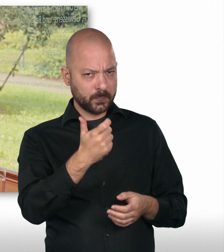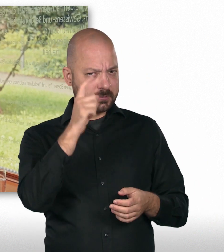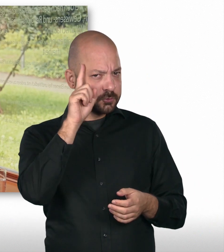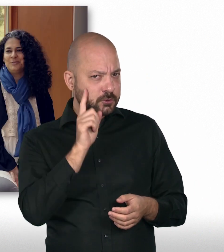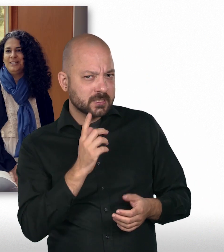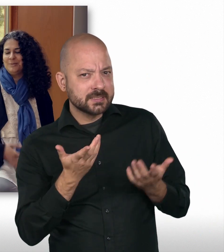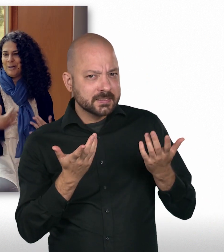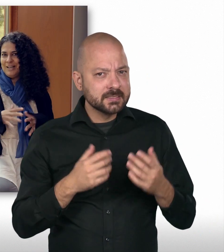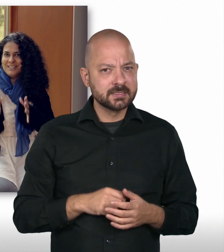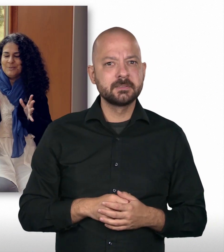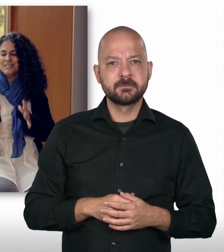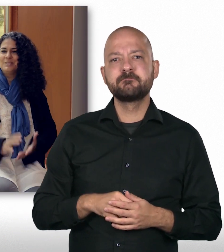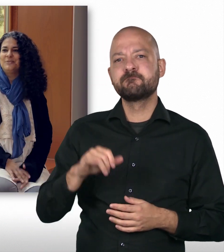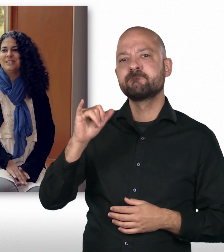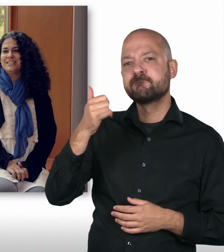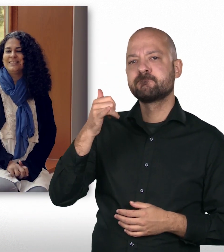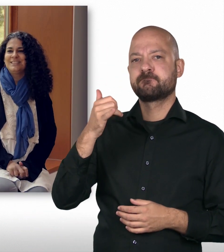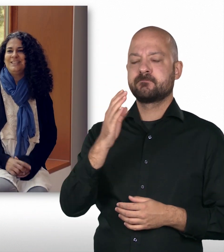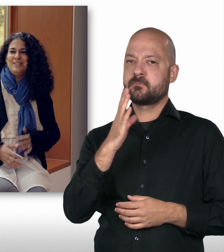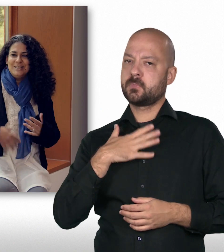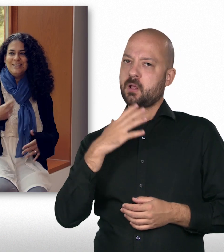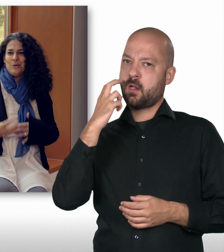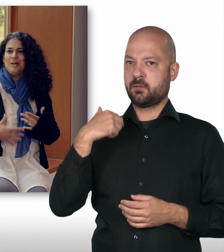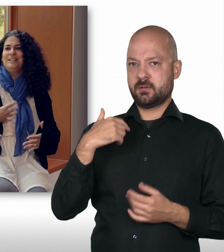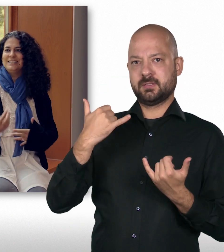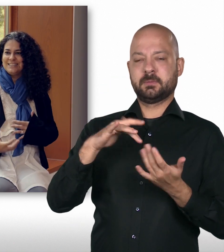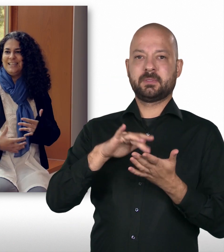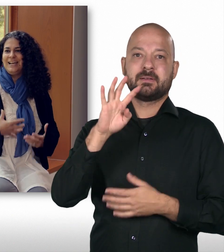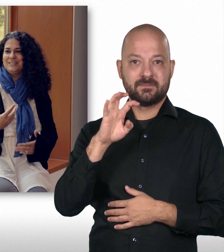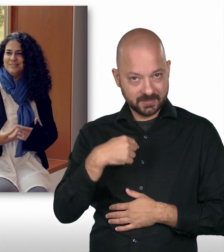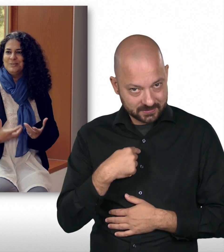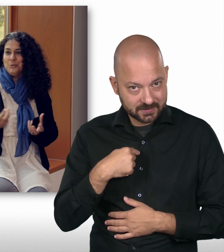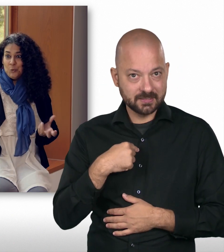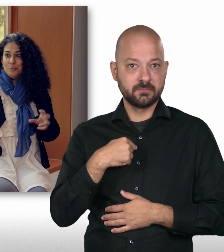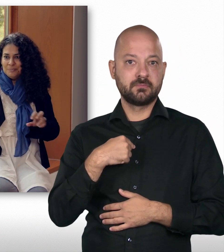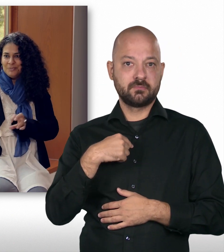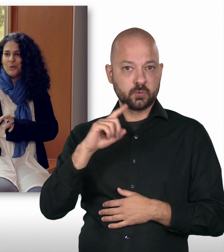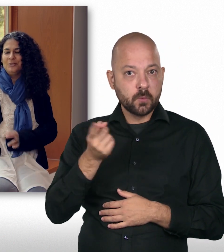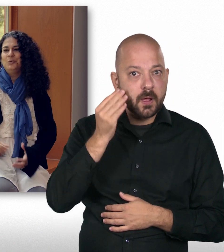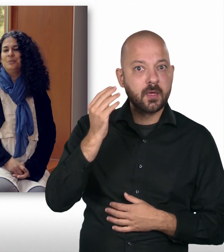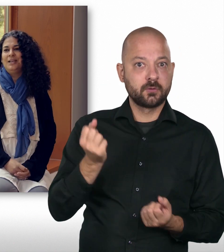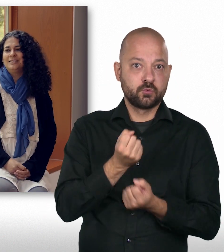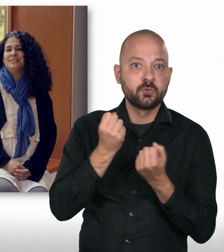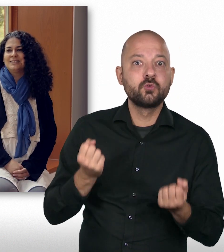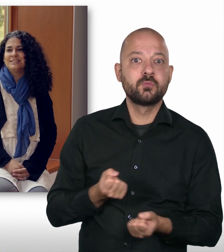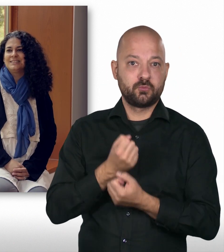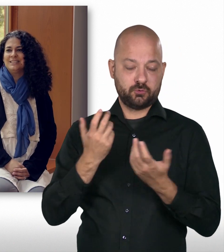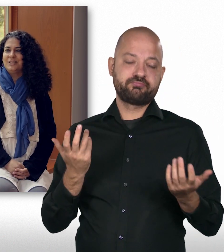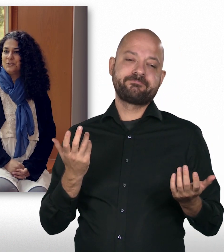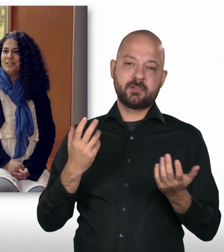Ja. Vor allen Dingen in meinem Alter. bin jetzt Mitte 40. Nochmal das Lernen, Üben, neu Üben lernen, das ist natürlich eine